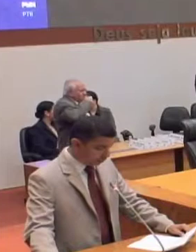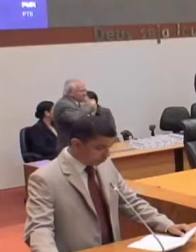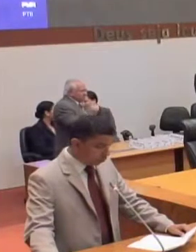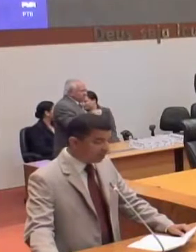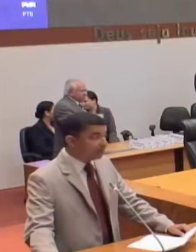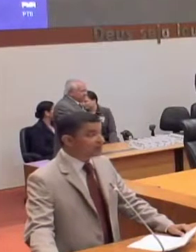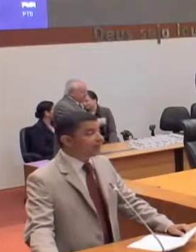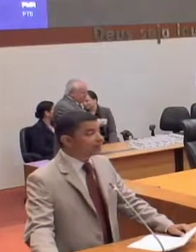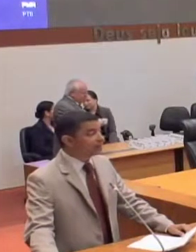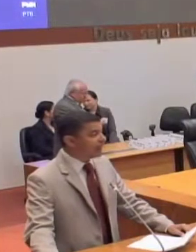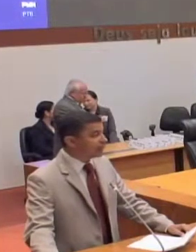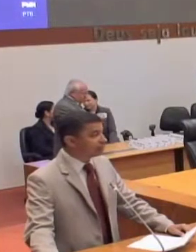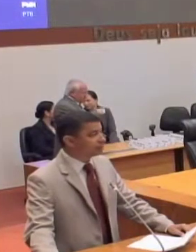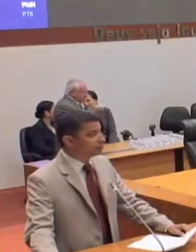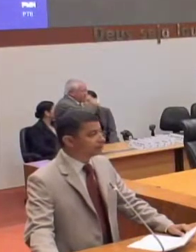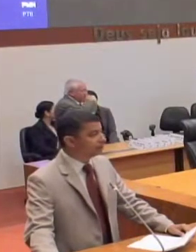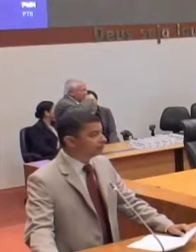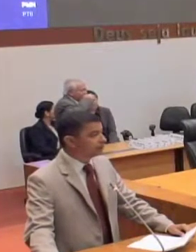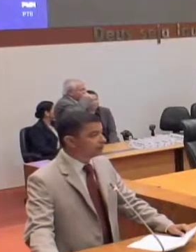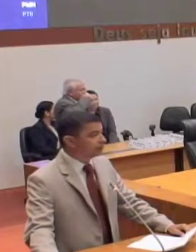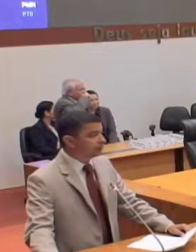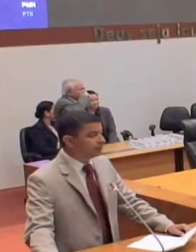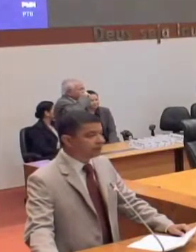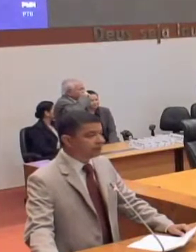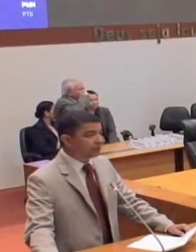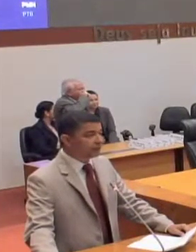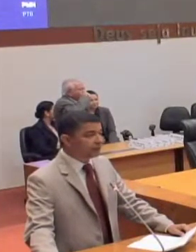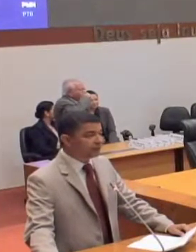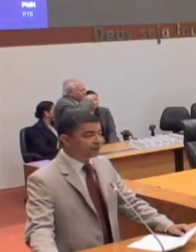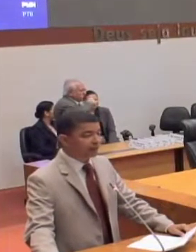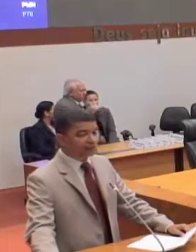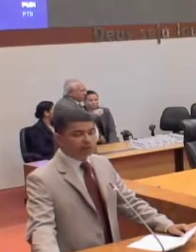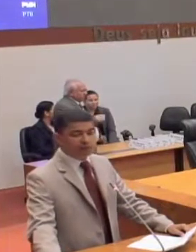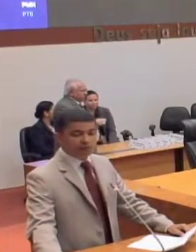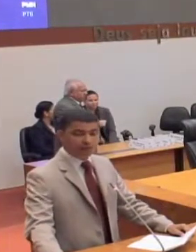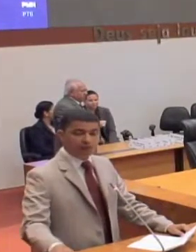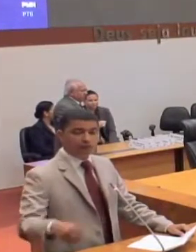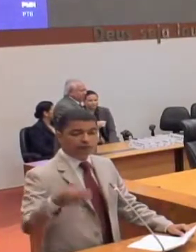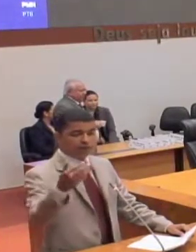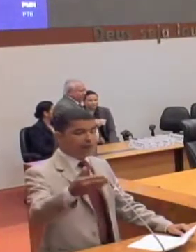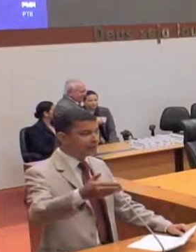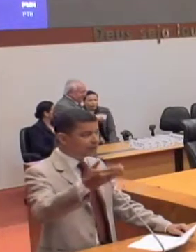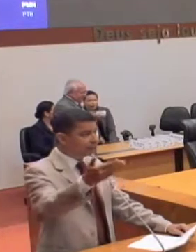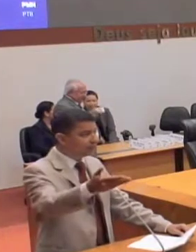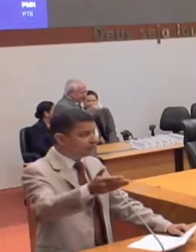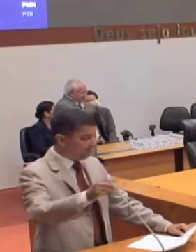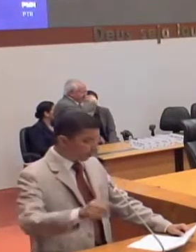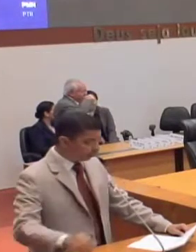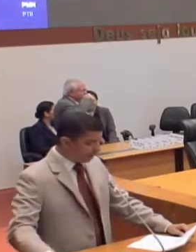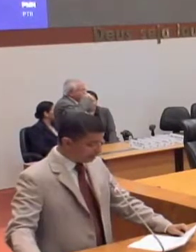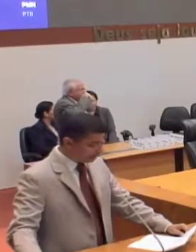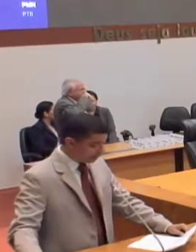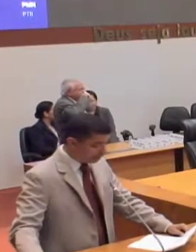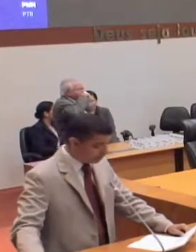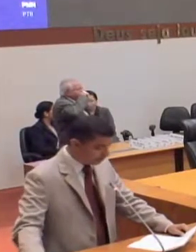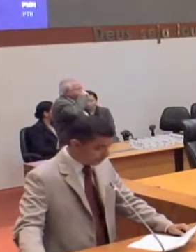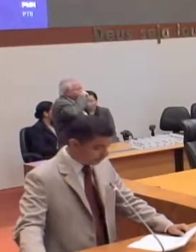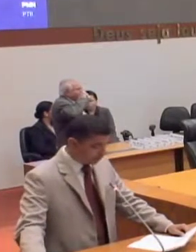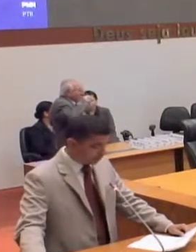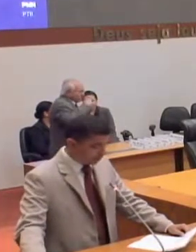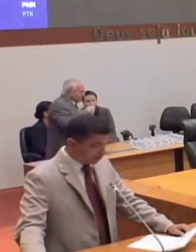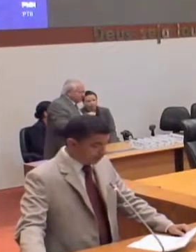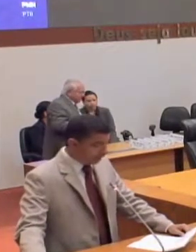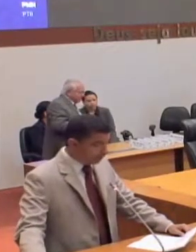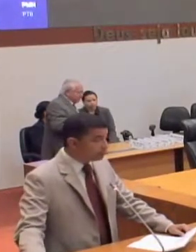dos problemas partidários que eu tive que enfrentar, inclusive sendo forçado a mudar de partido,